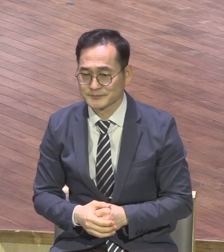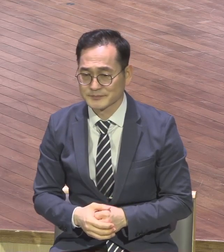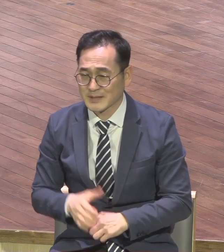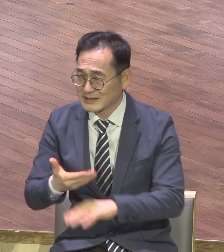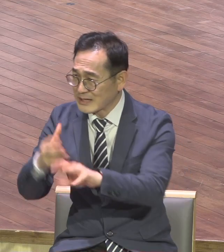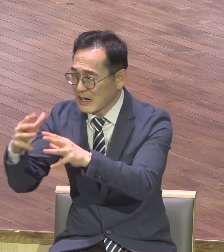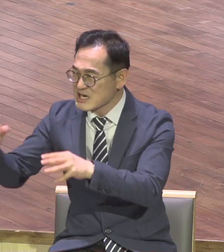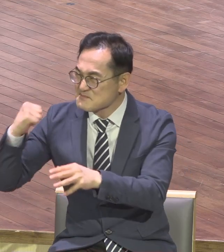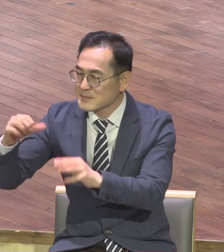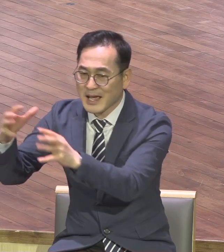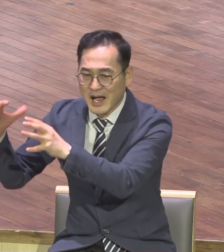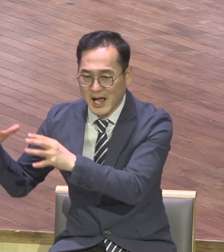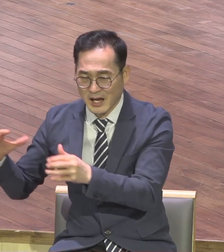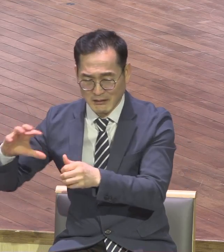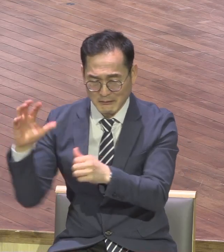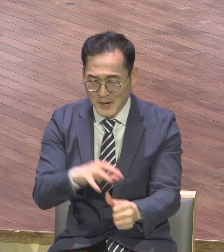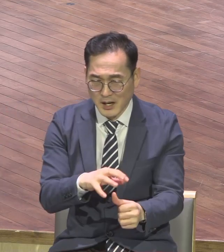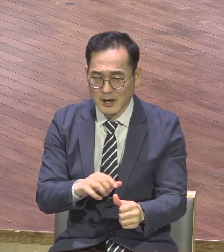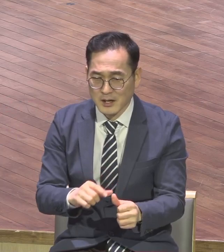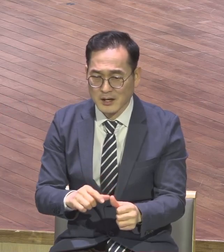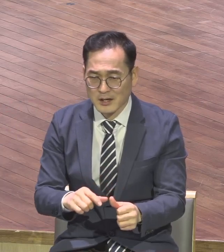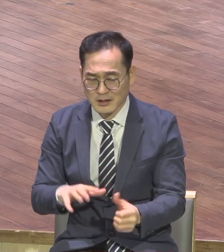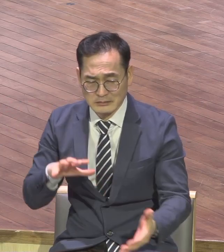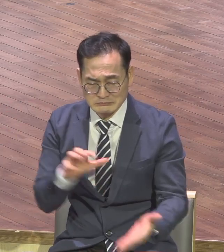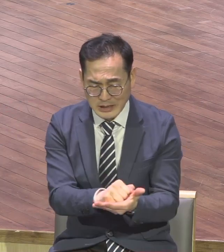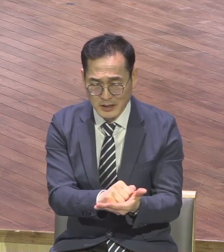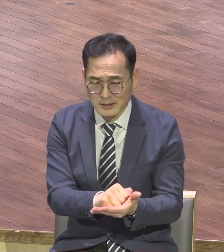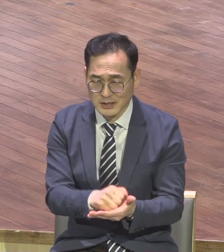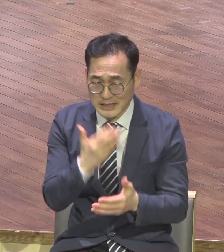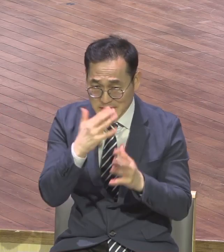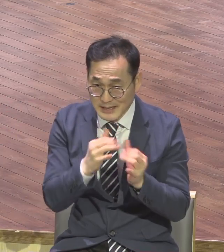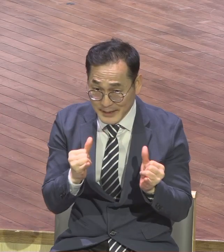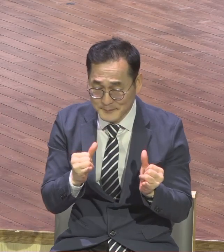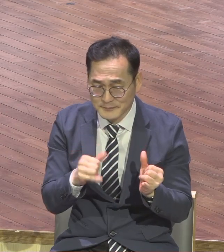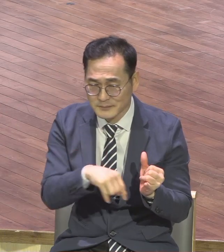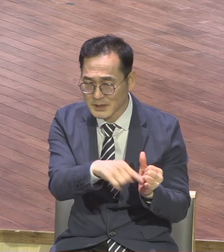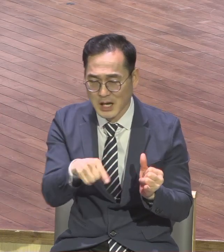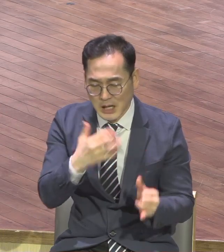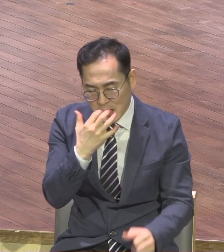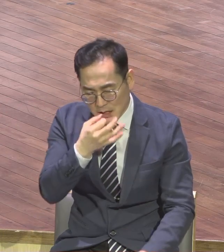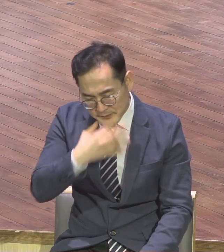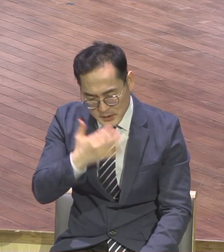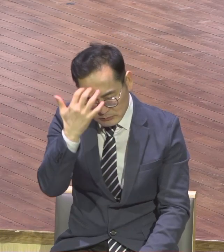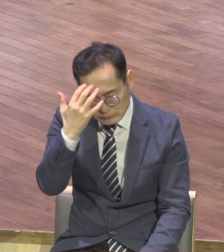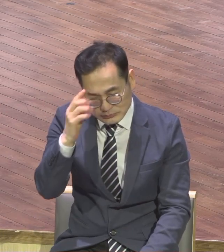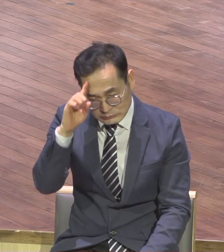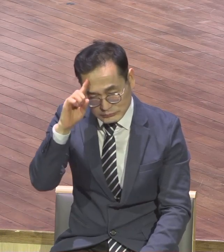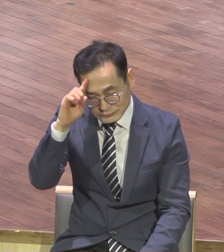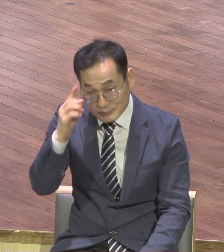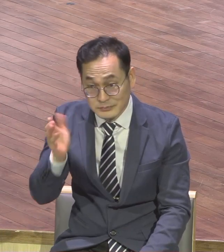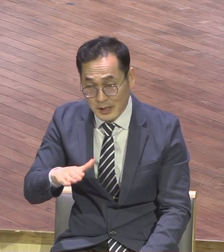전락했지만은 회복된 이유에는 열방이 불우하는 그런 나라로 내가 다시 세워주겠다